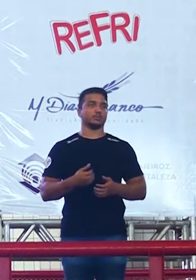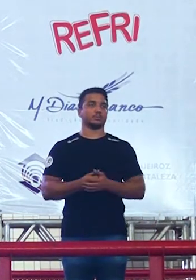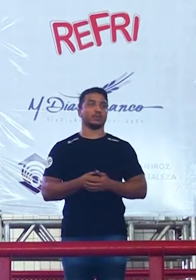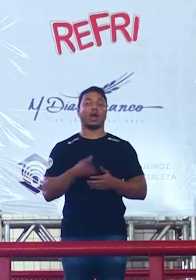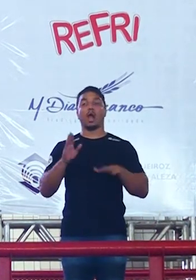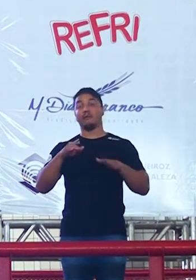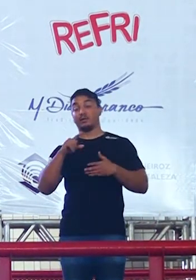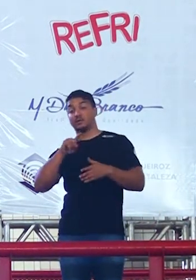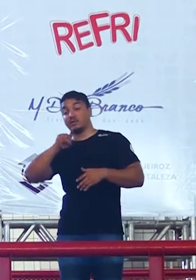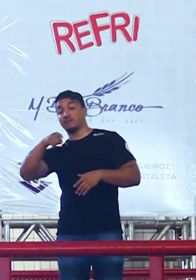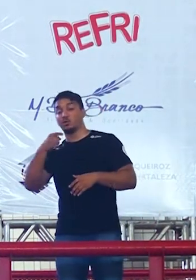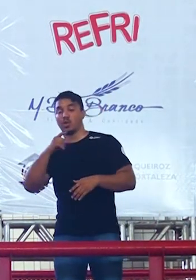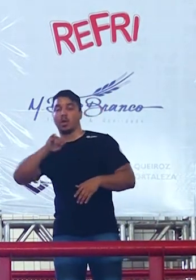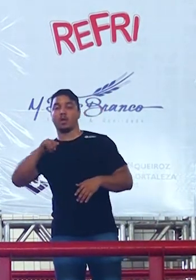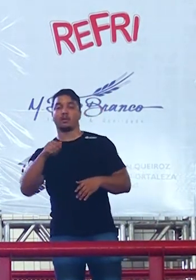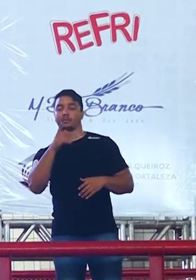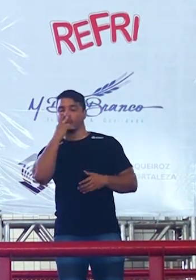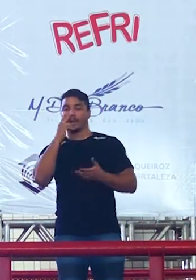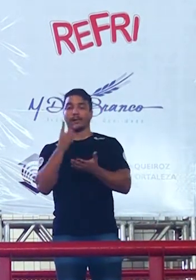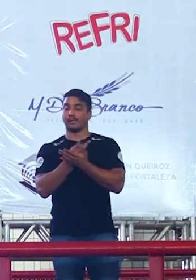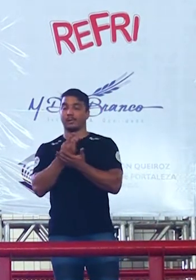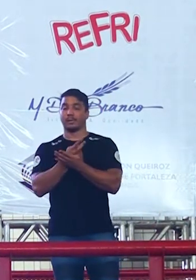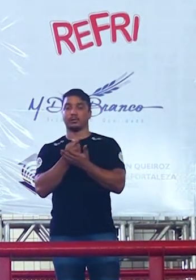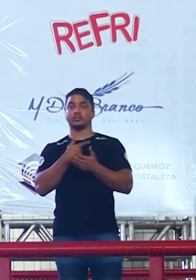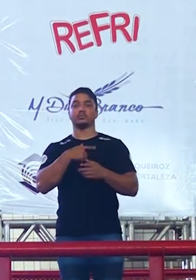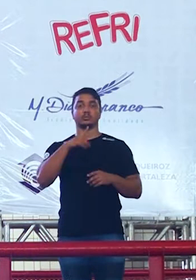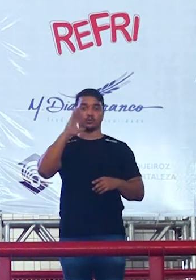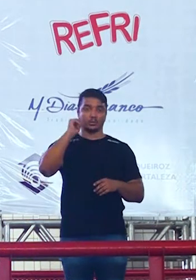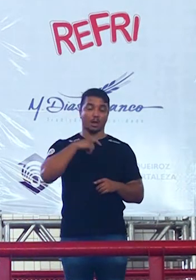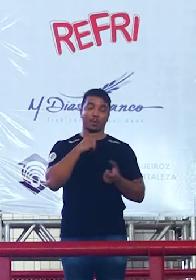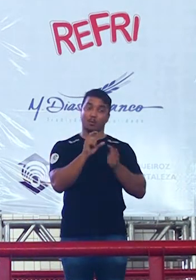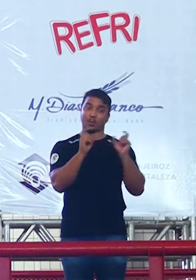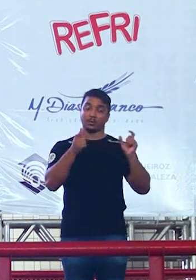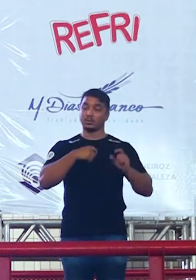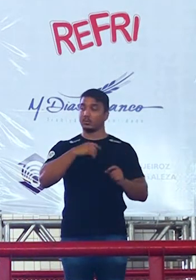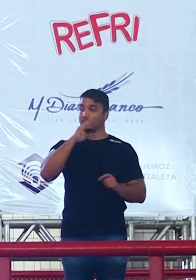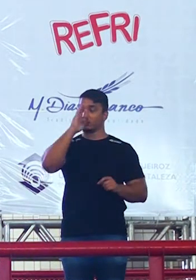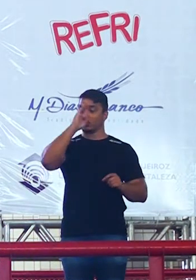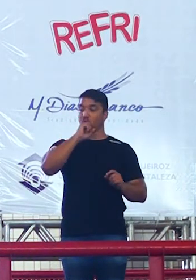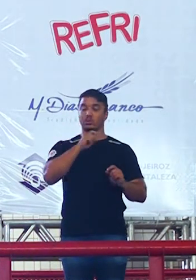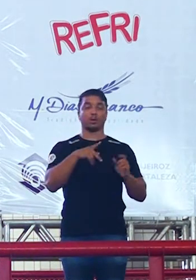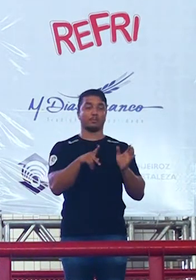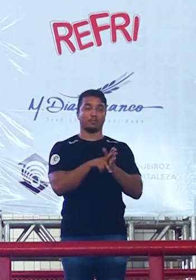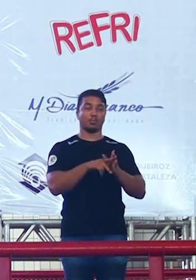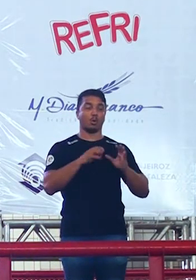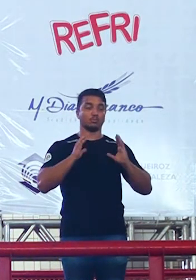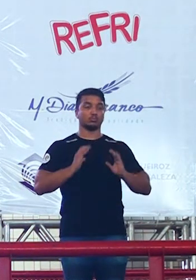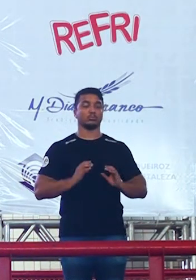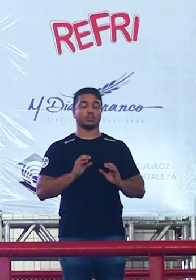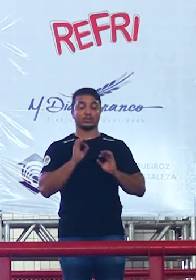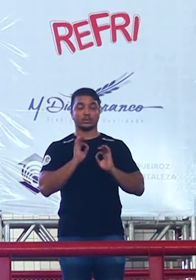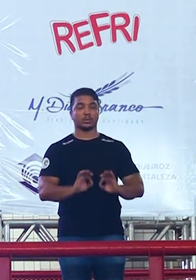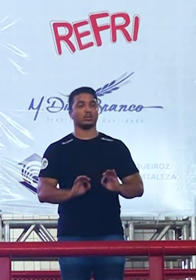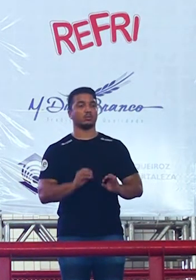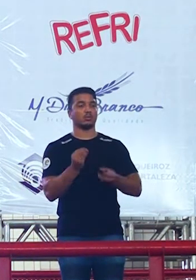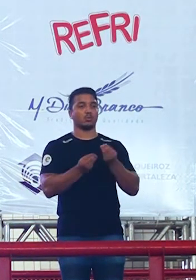vírgula acentos você sabe que a competência 1 é a norma culta da língua não sabe